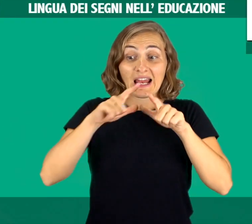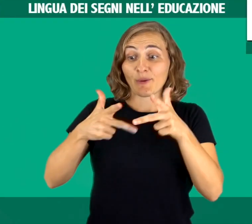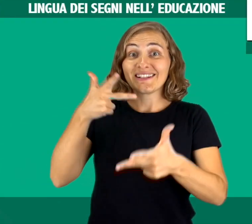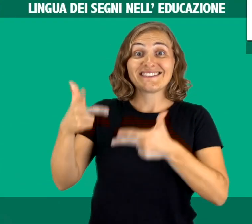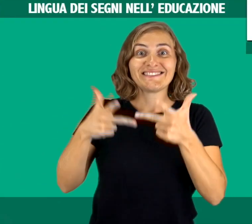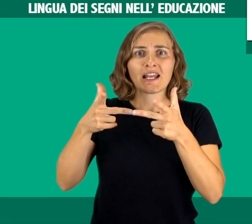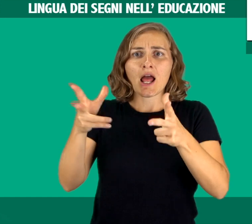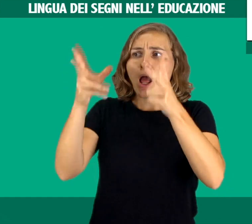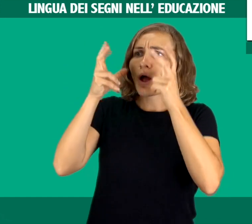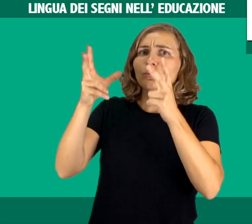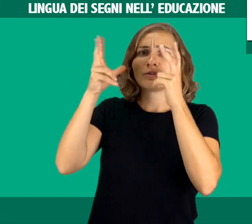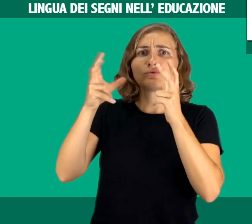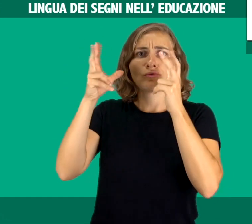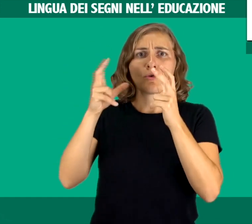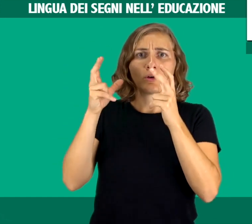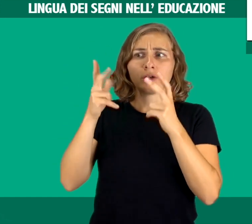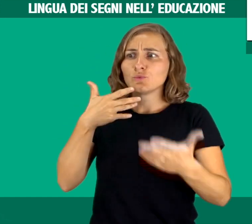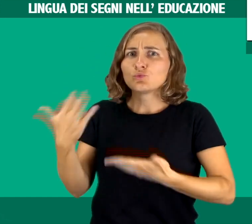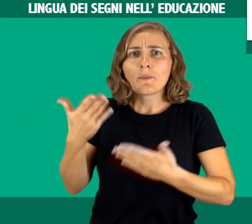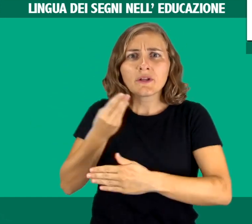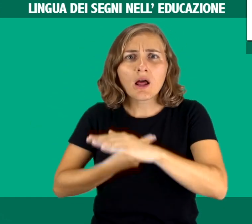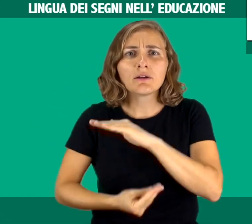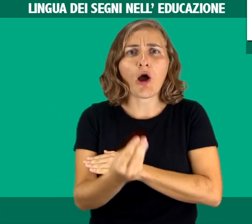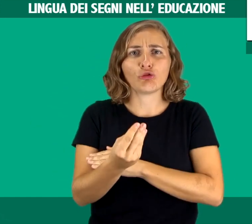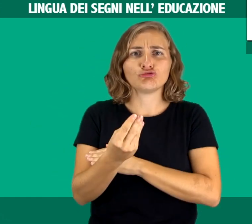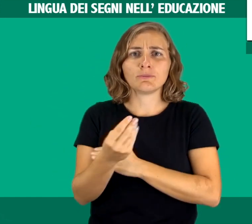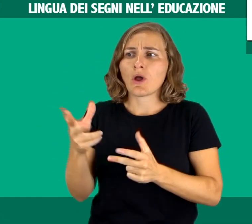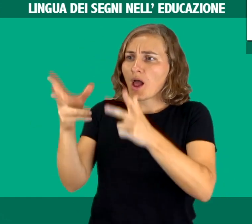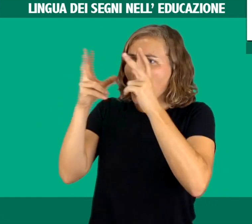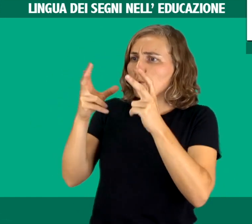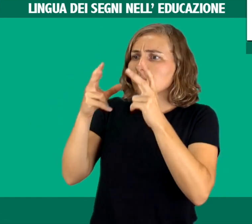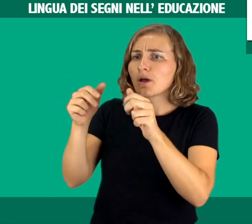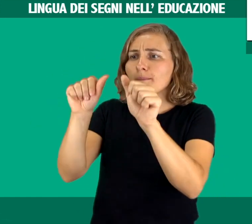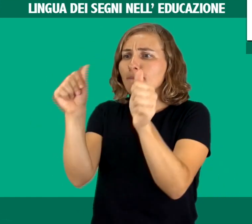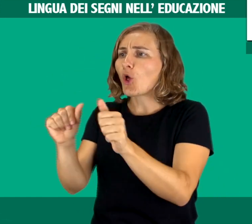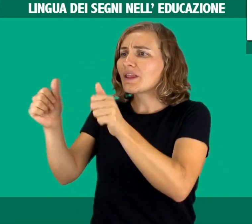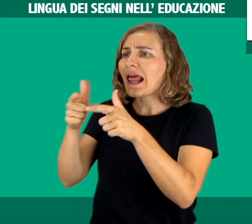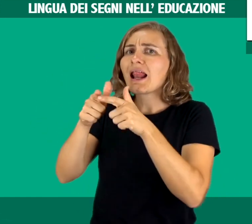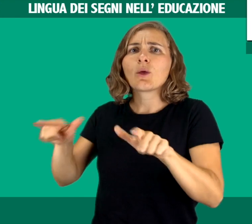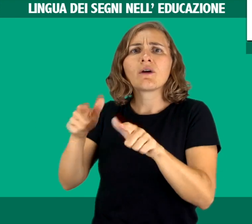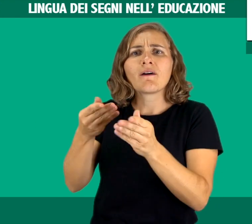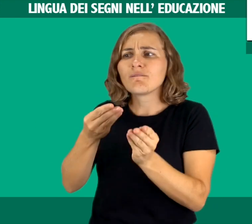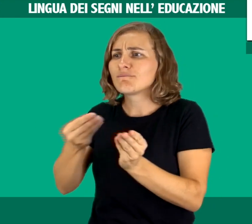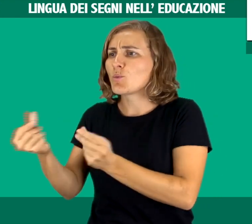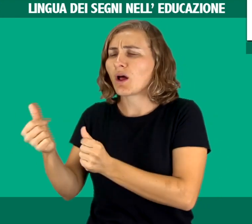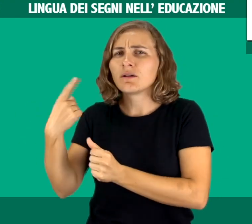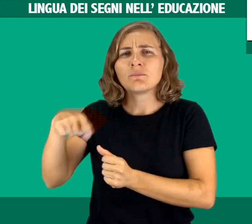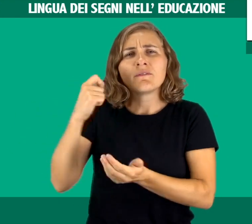L'acquisizione della lingua dei segni dalla nascita da modelli linguistici fluenti è fondamentale per lo sviluppo